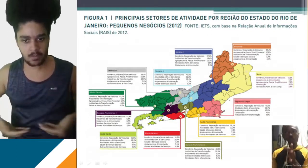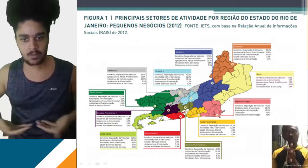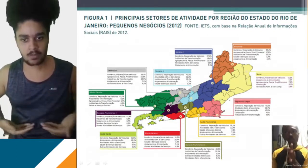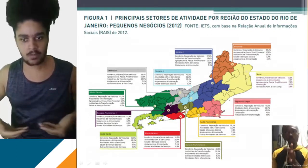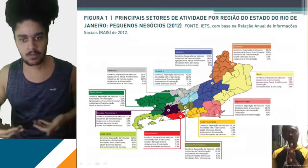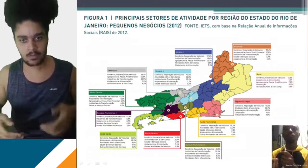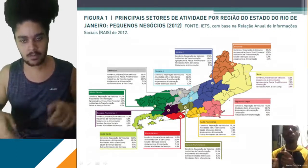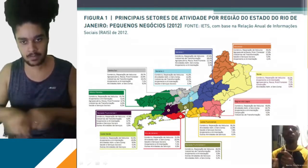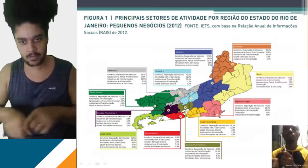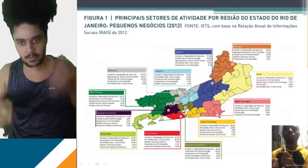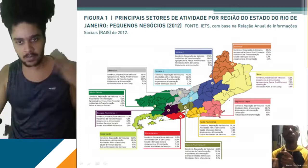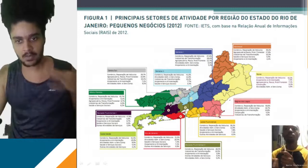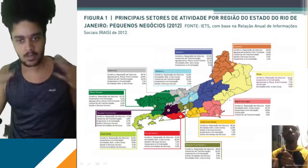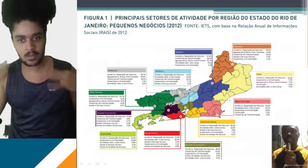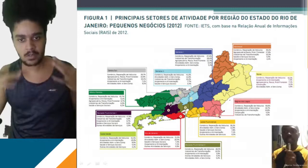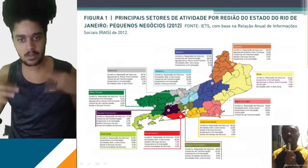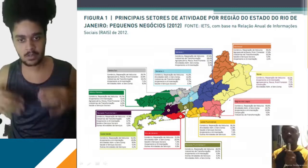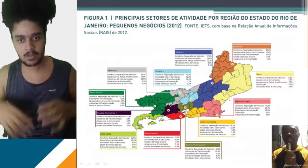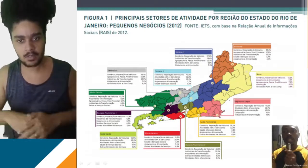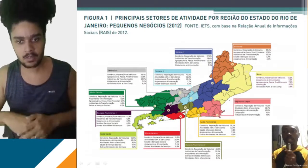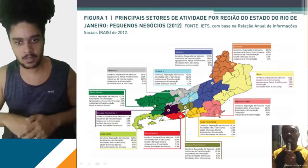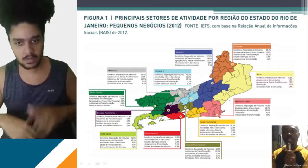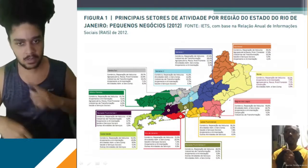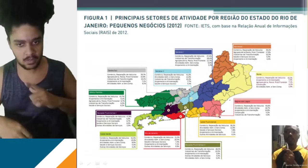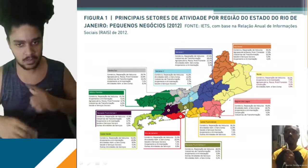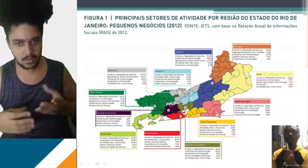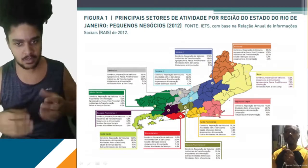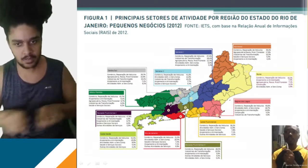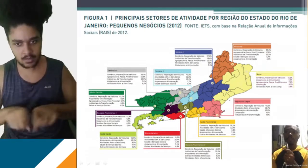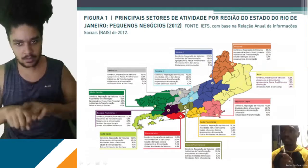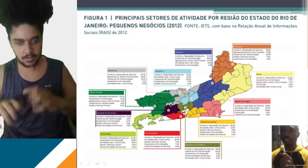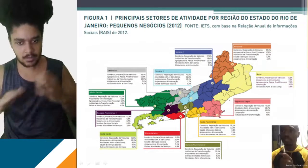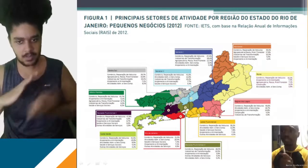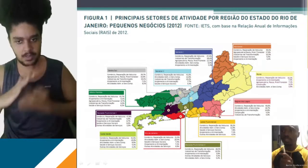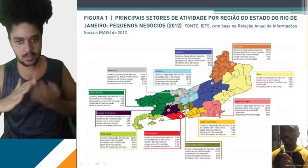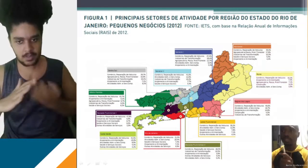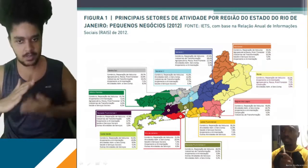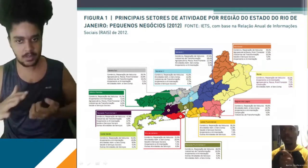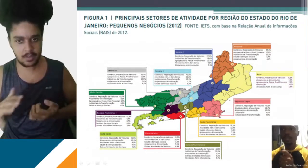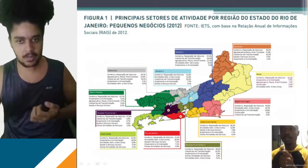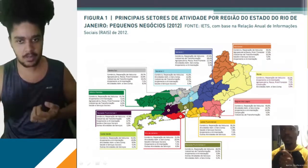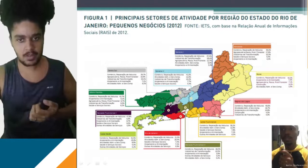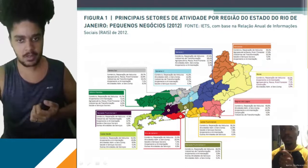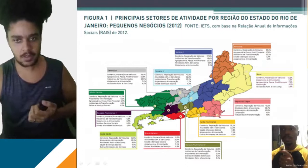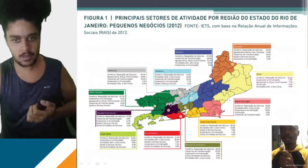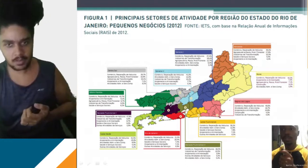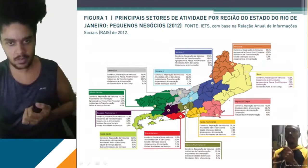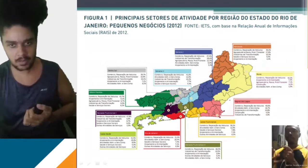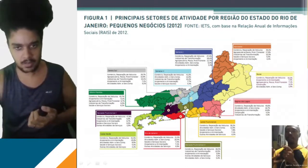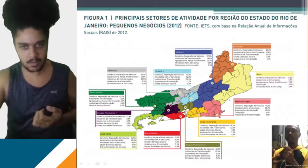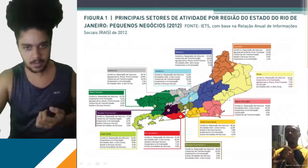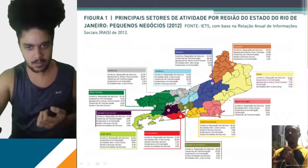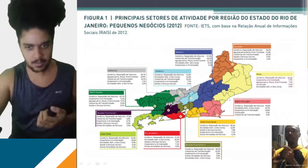o porte do Rio de Janeiro mesmo, o turismo, tudo que está ali envolvido com o turismo, incluindo também as empresas, que estão principalmente beirando ali